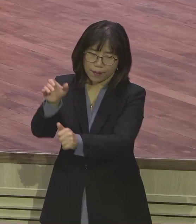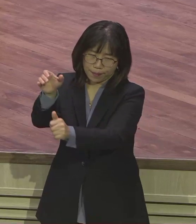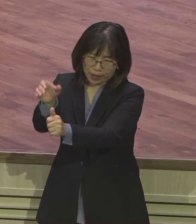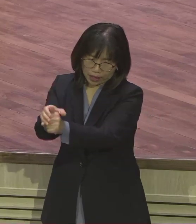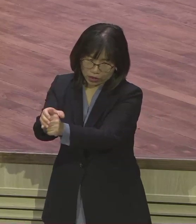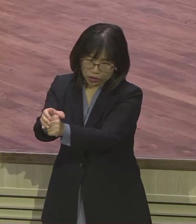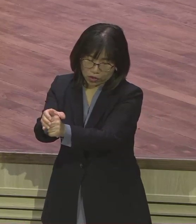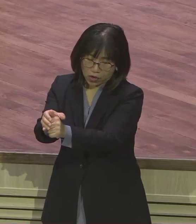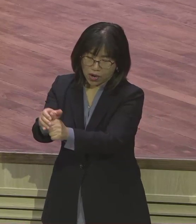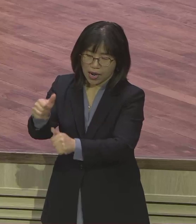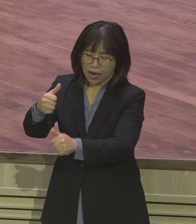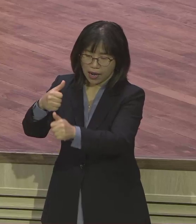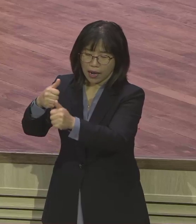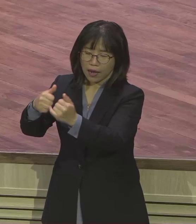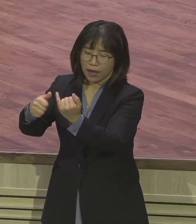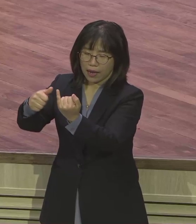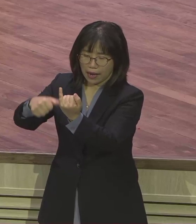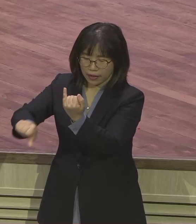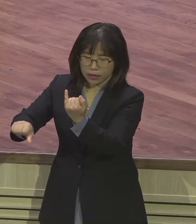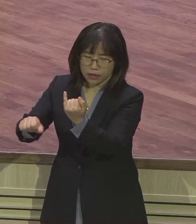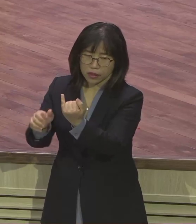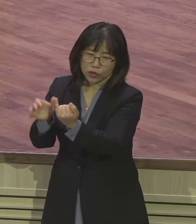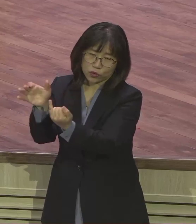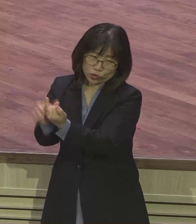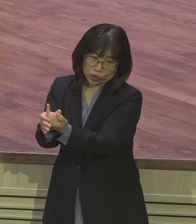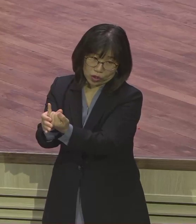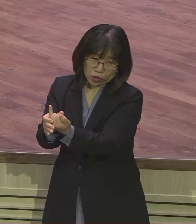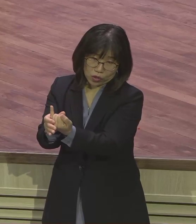하여 이런데 이는 내가 그를 물에서 건져내었습니다. 자